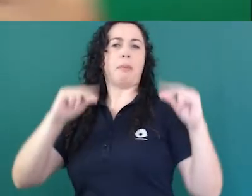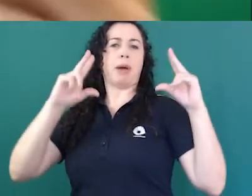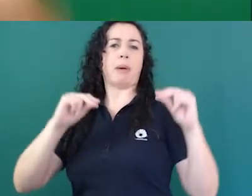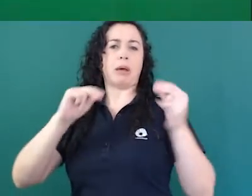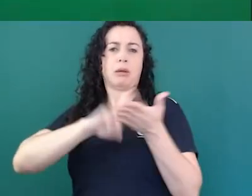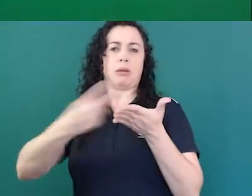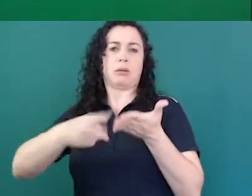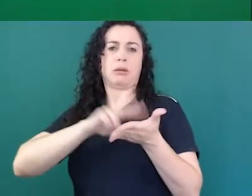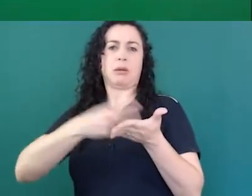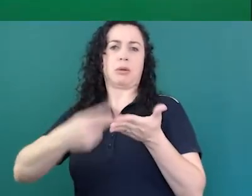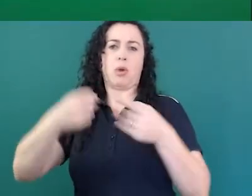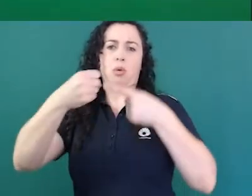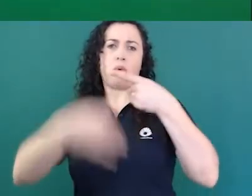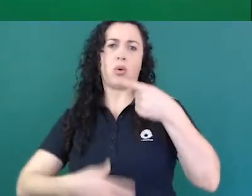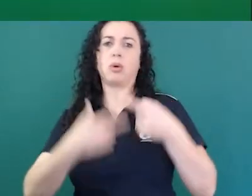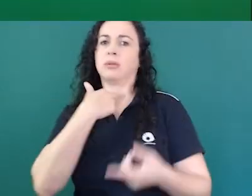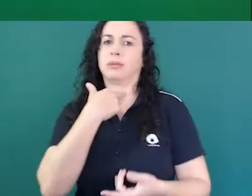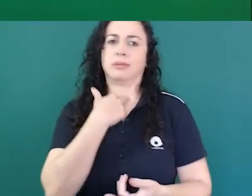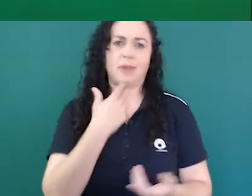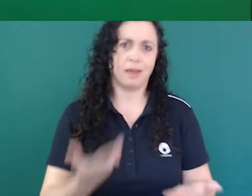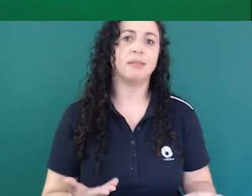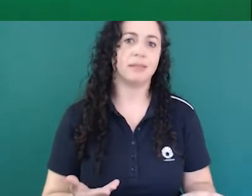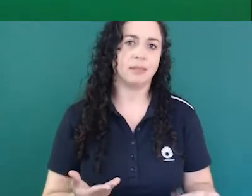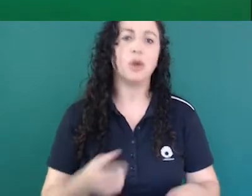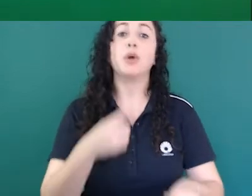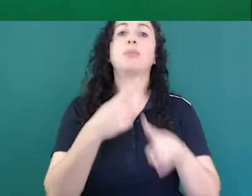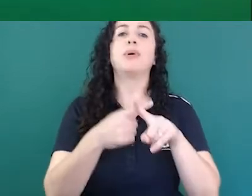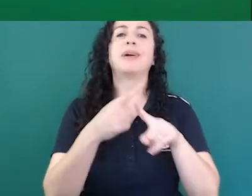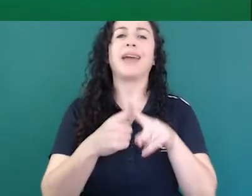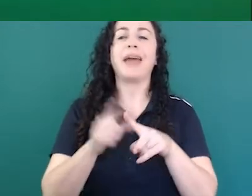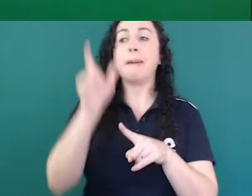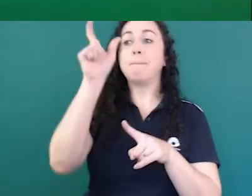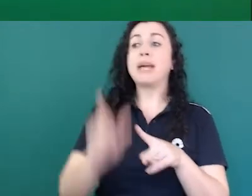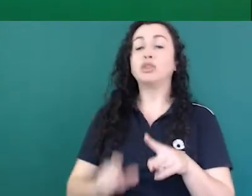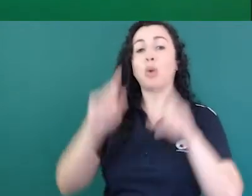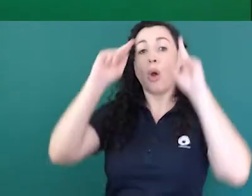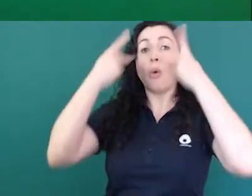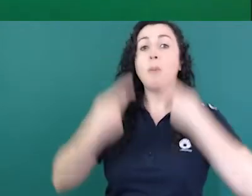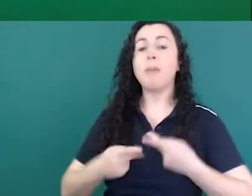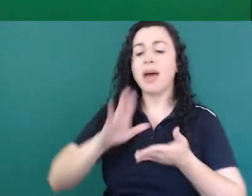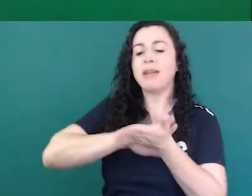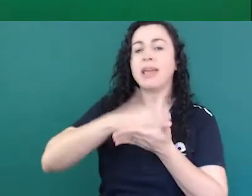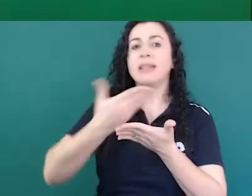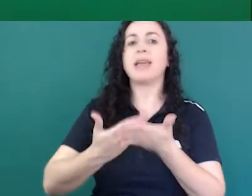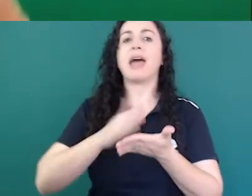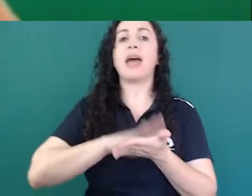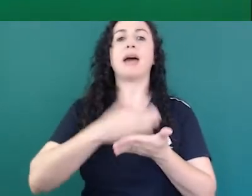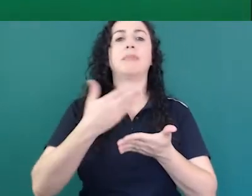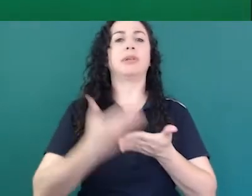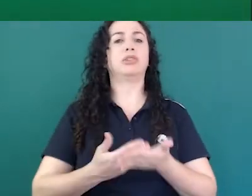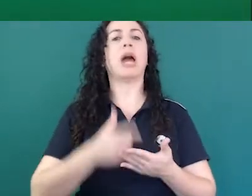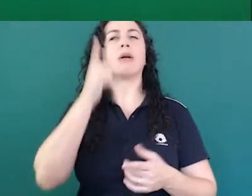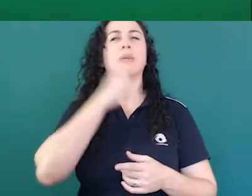interpretar as nuances modular as coisas e tal o algoritmo é uma coisa